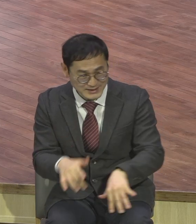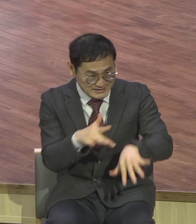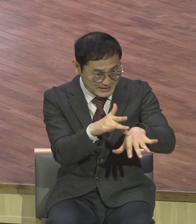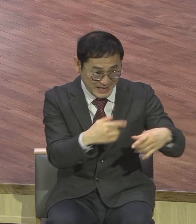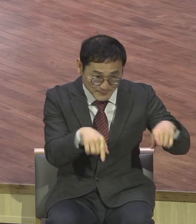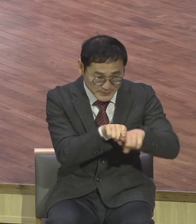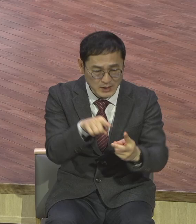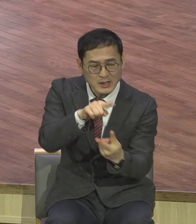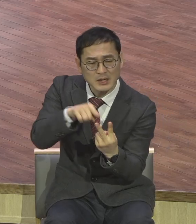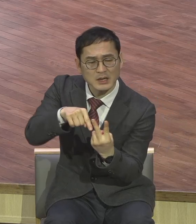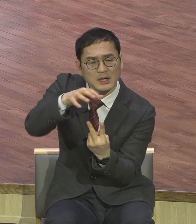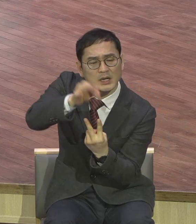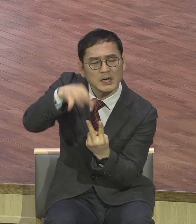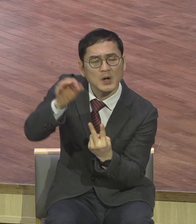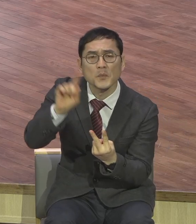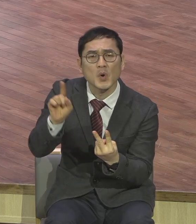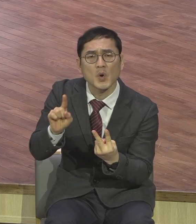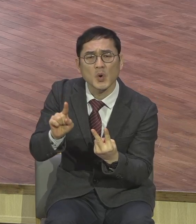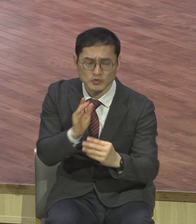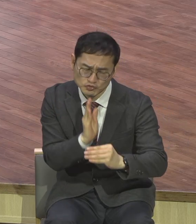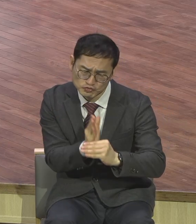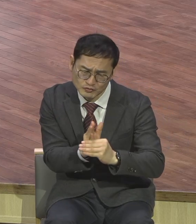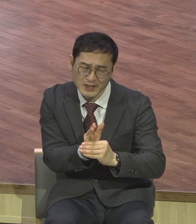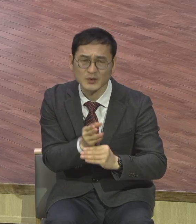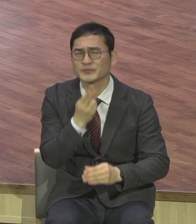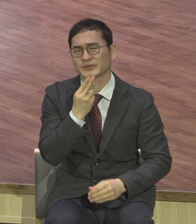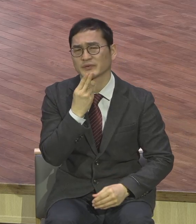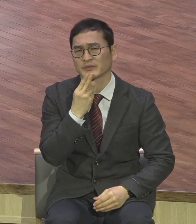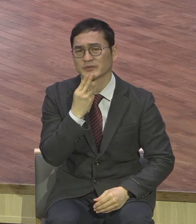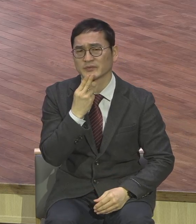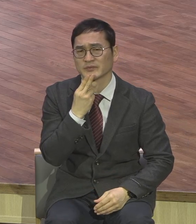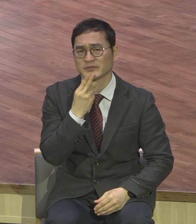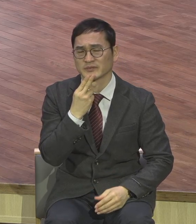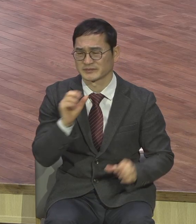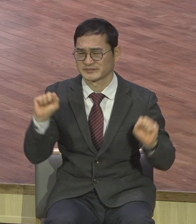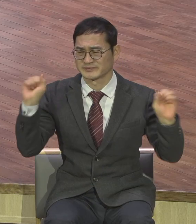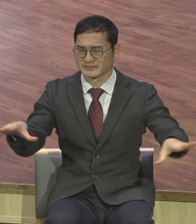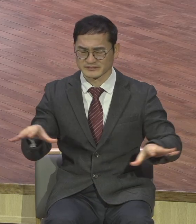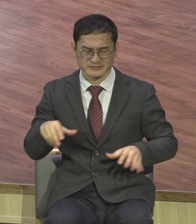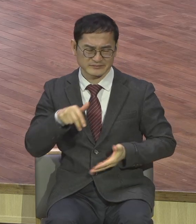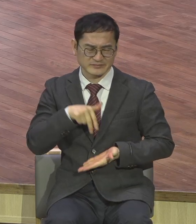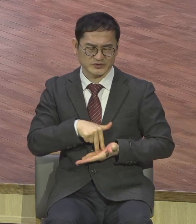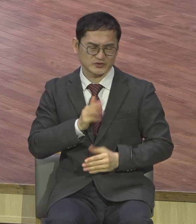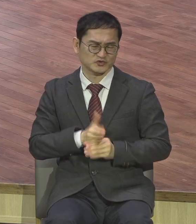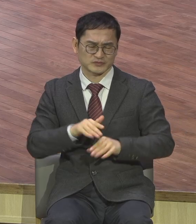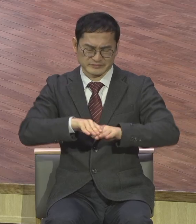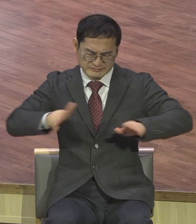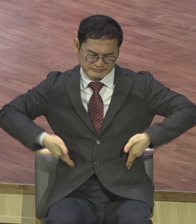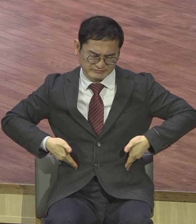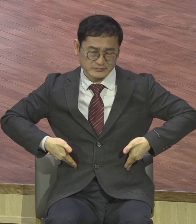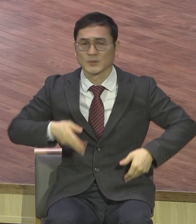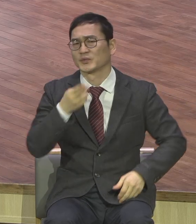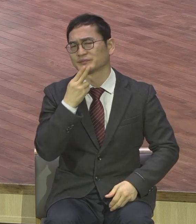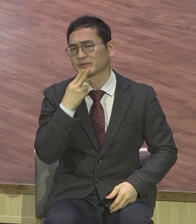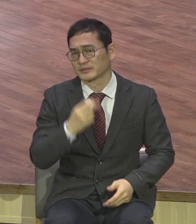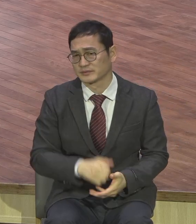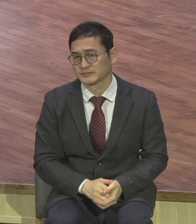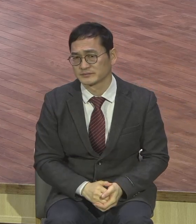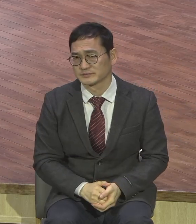나는 예수도 싫고 사단도 싫고 나는 나다 그런 거 없다는 것입니다 하나님을 믿지 않는 자는 무조건 사단에